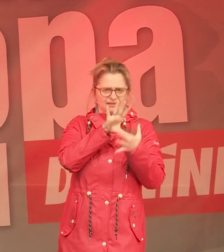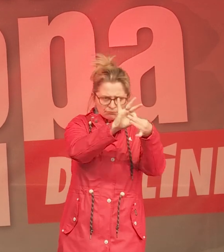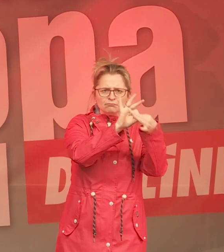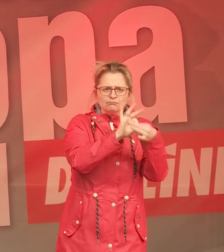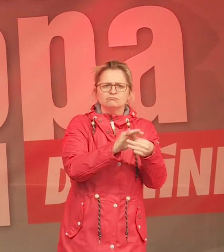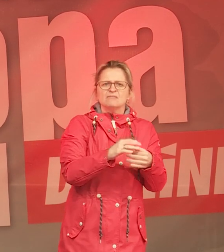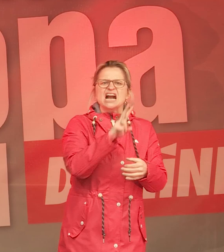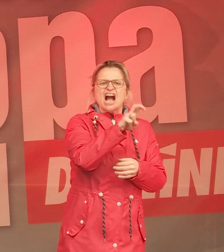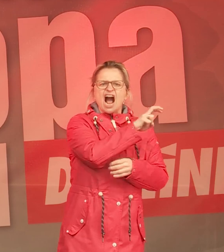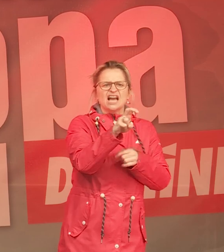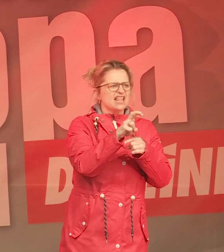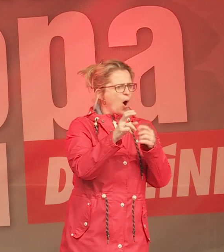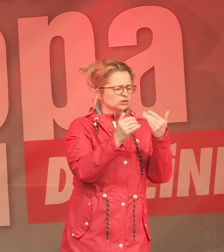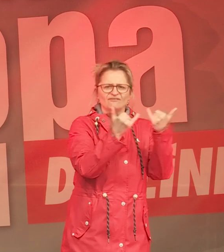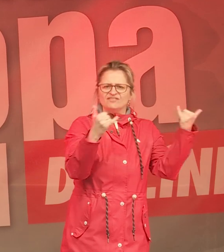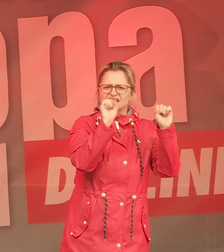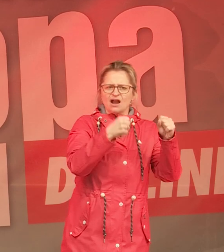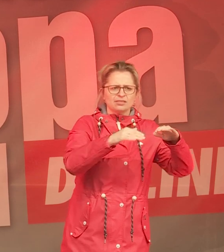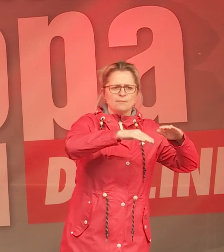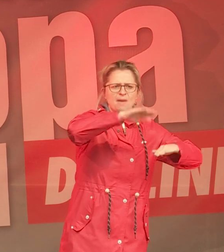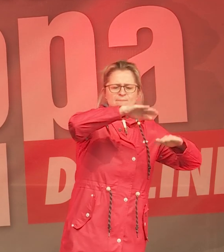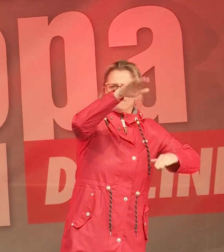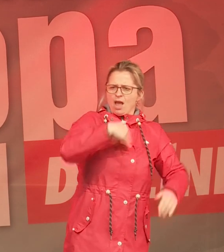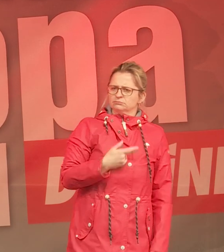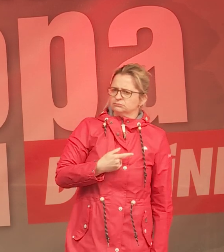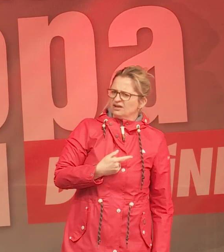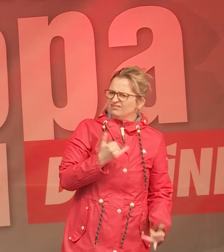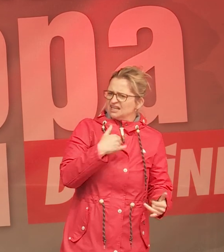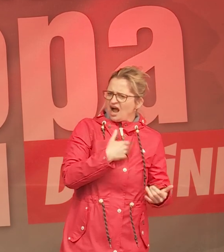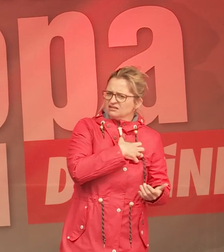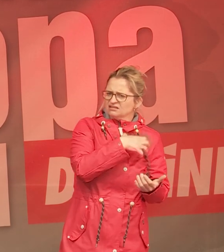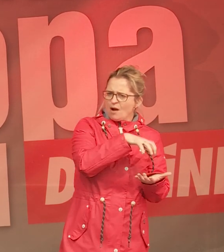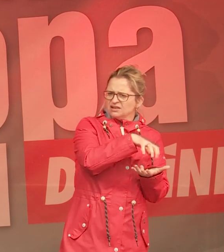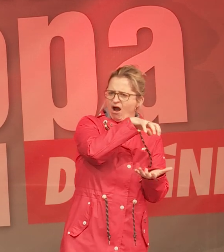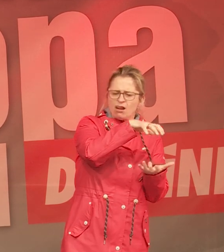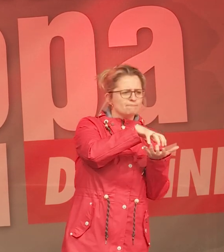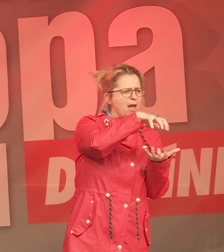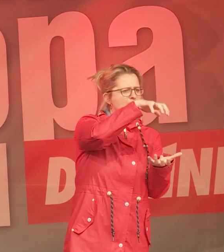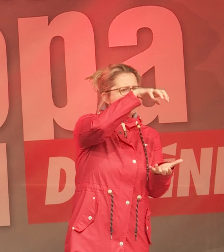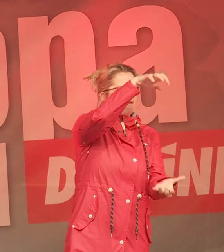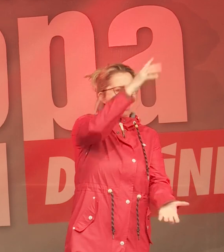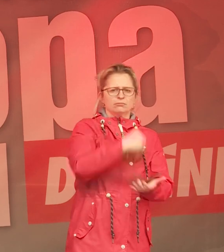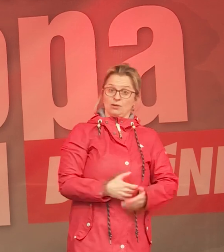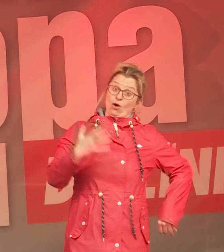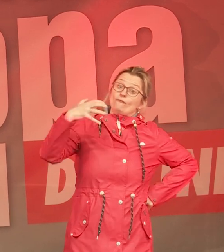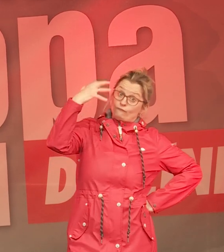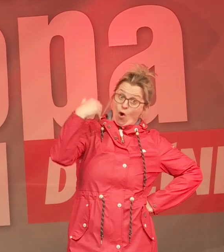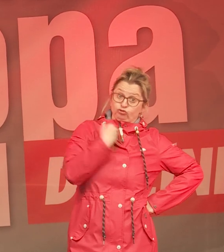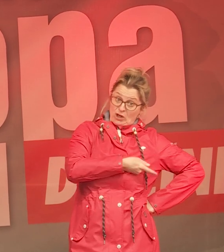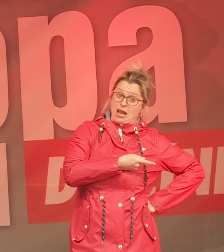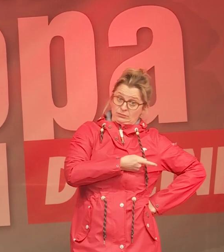kann. Die Eigenkapitalrendite von Krankenhäusern, also da muss ich wirklich sagen, eine Gesellschaft, die über die